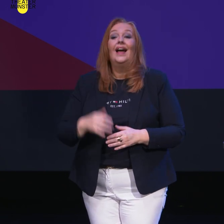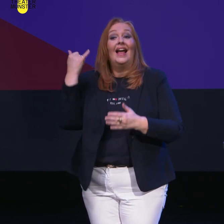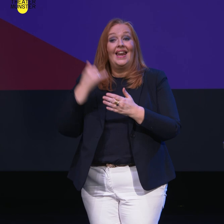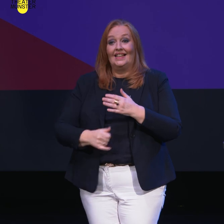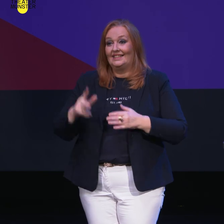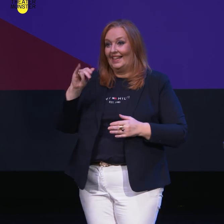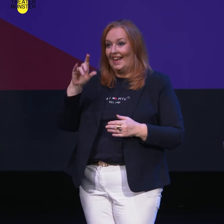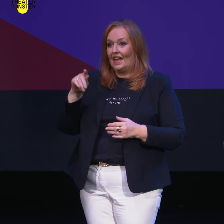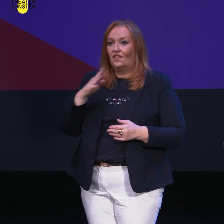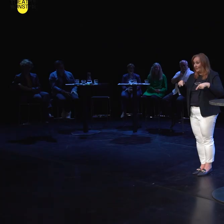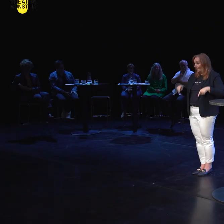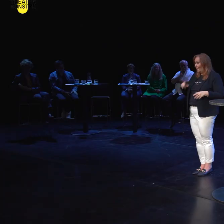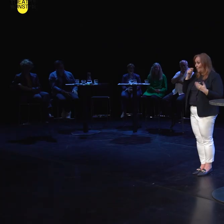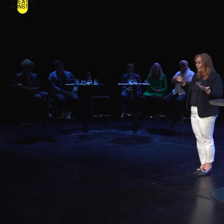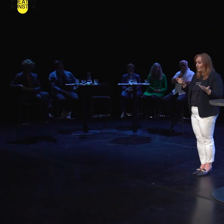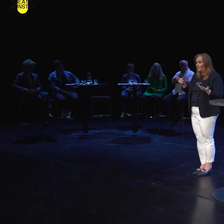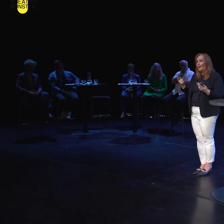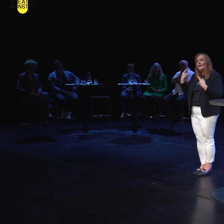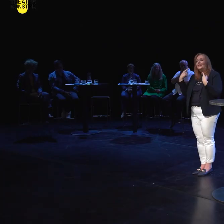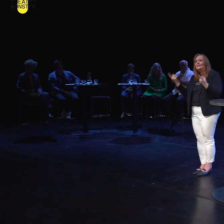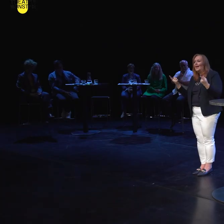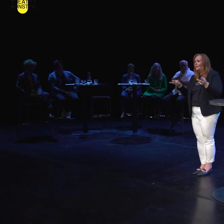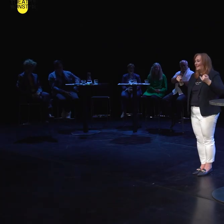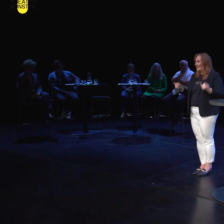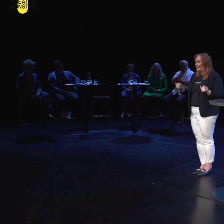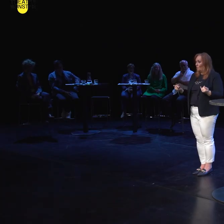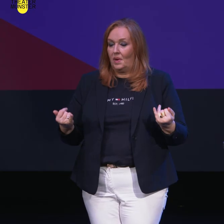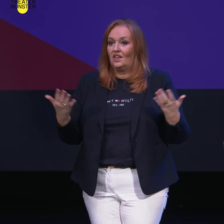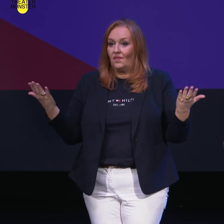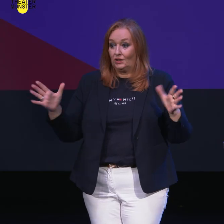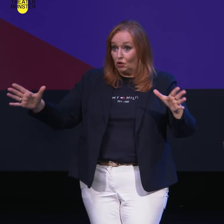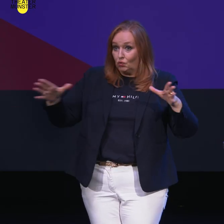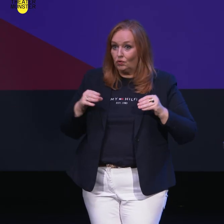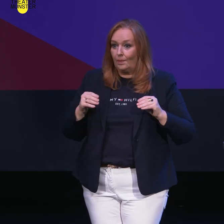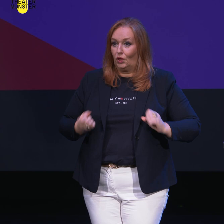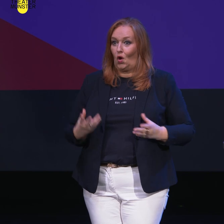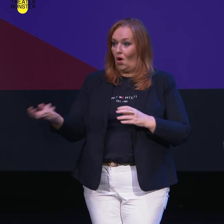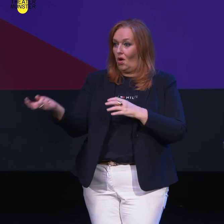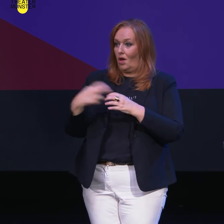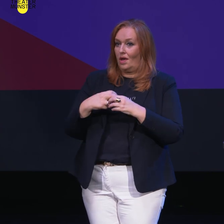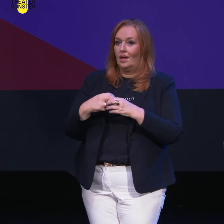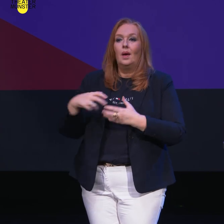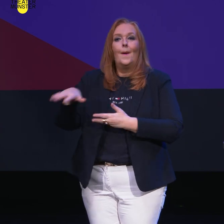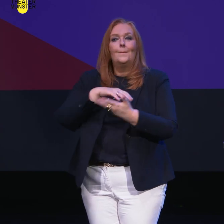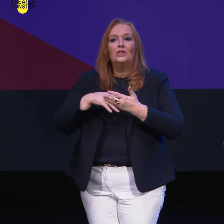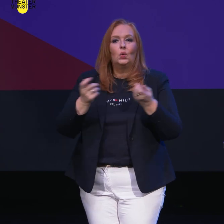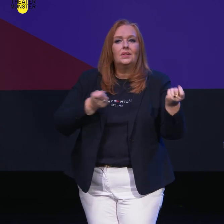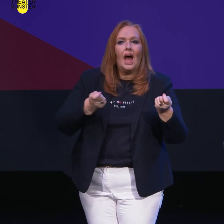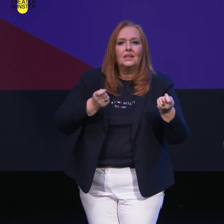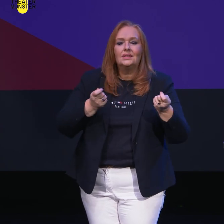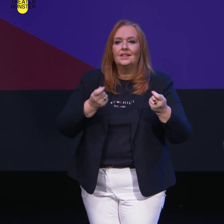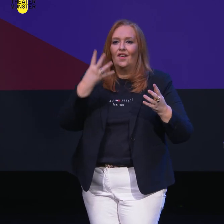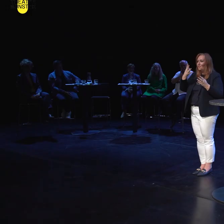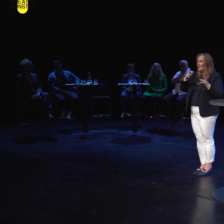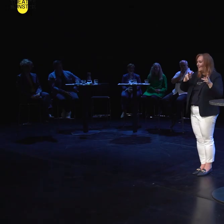Whitmore, die wir alle kennen und lieben, der macht im Moment mit uns im neuen Team eine Mischung aus Tanz in den vier